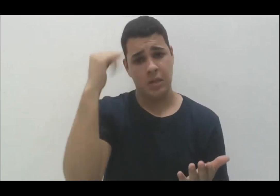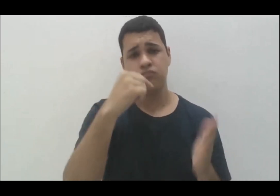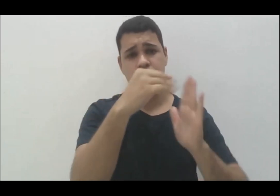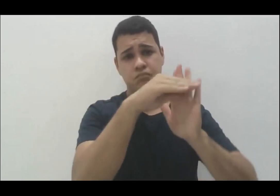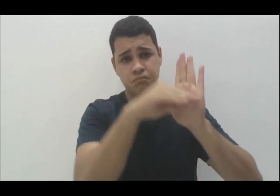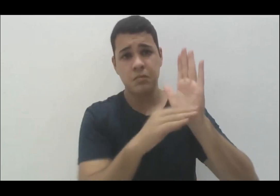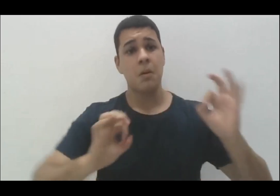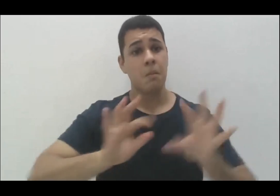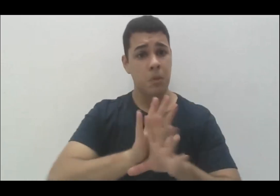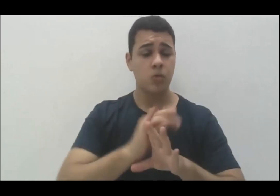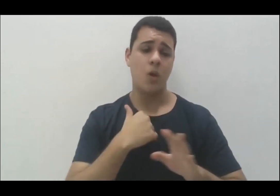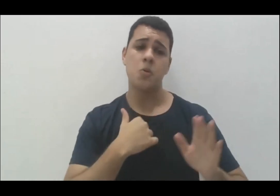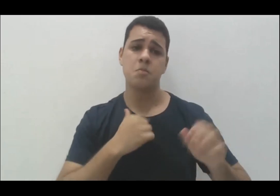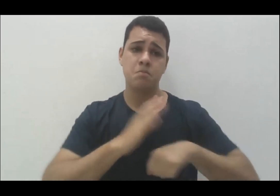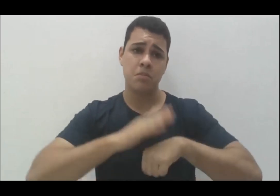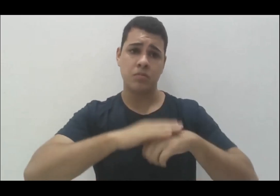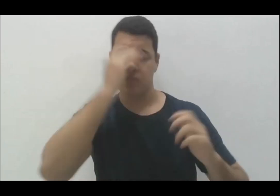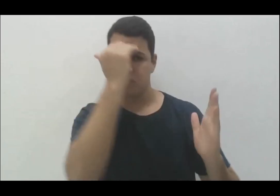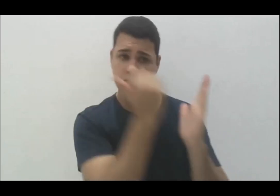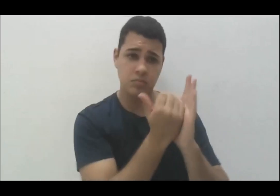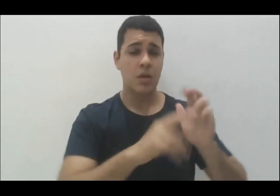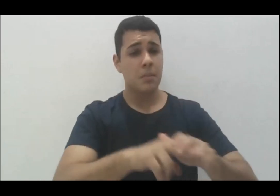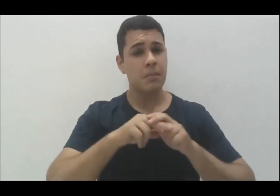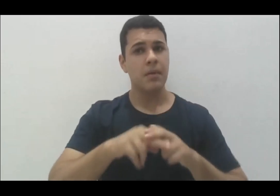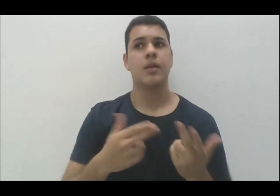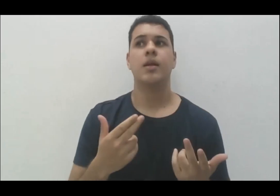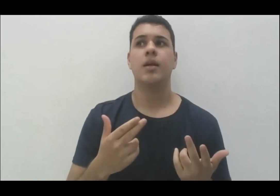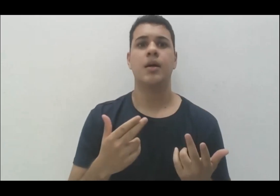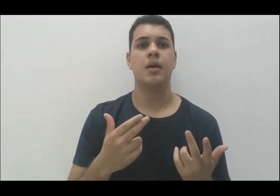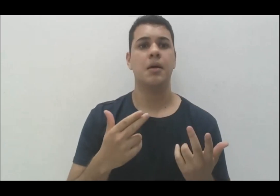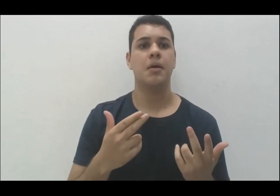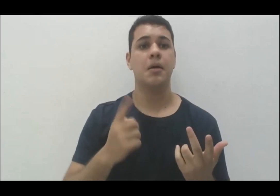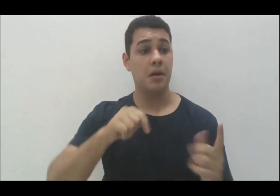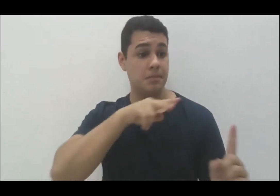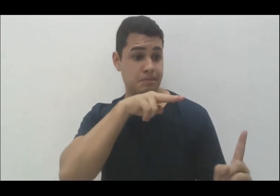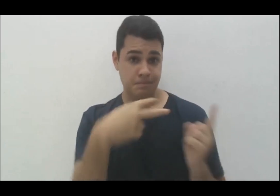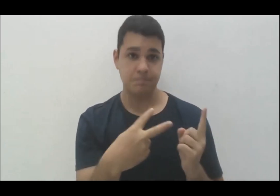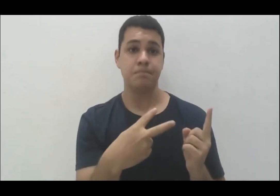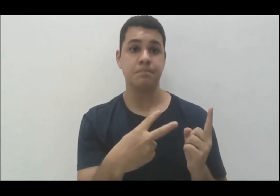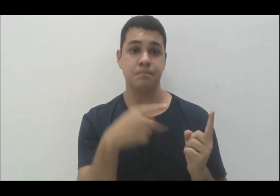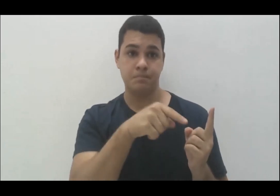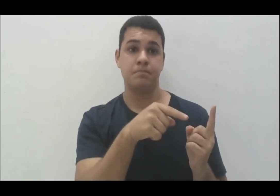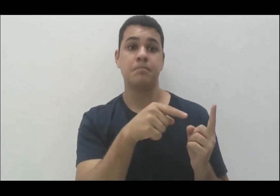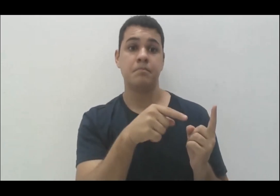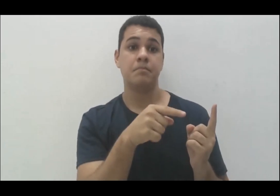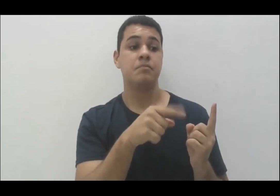aplico ele para uma concepção de desenho universal aplicado na aprendizagem. E aí, a gente